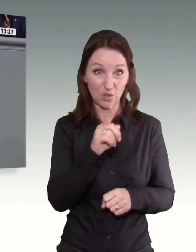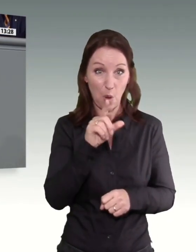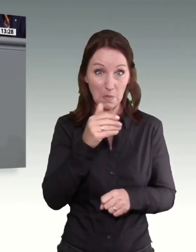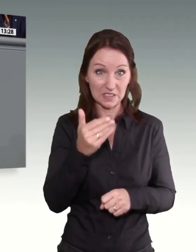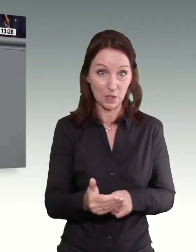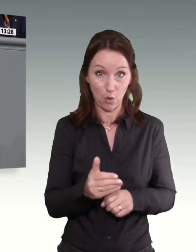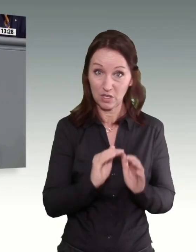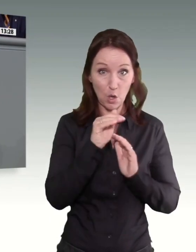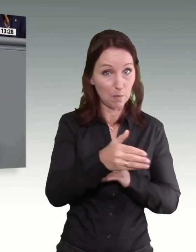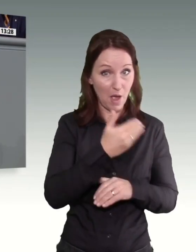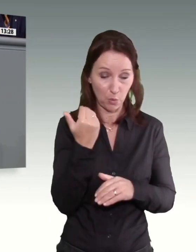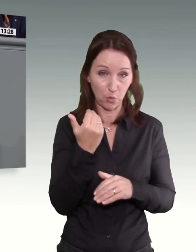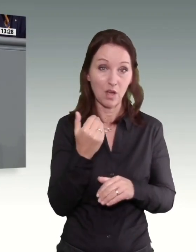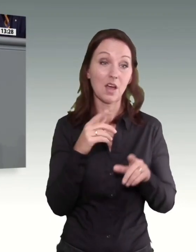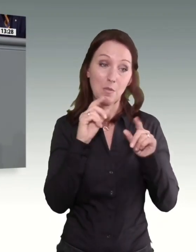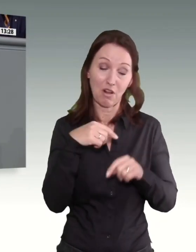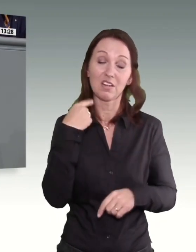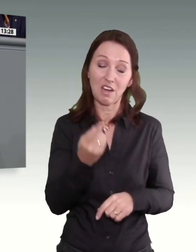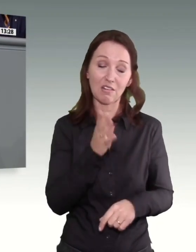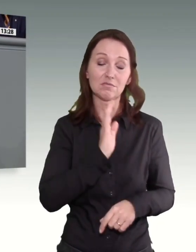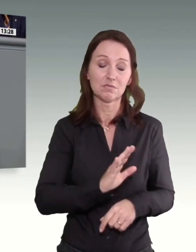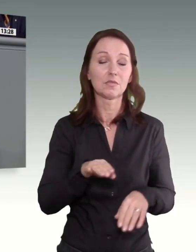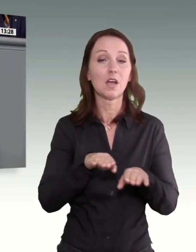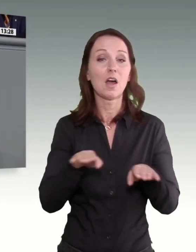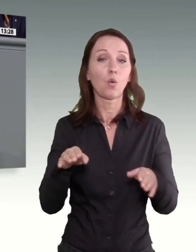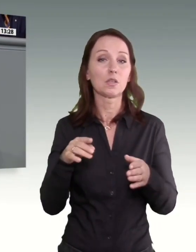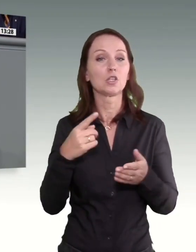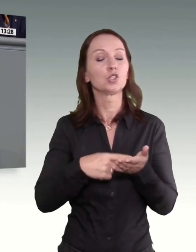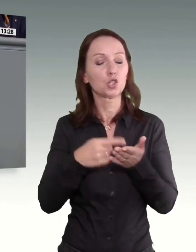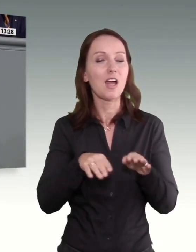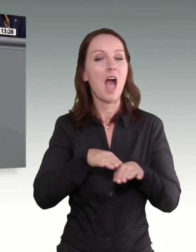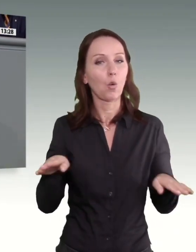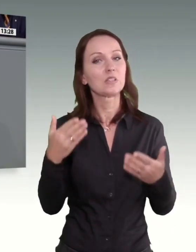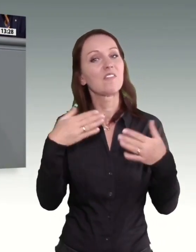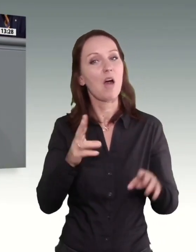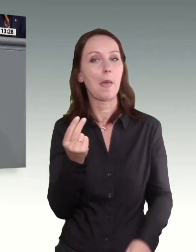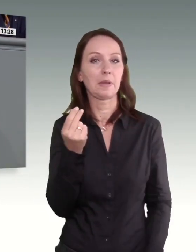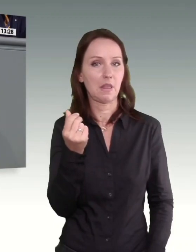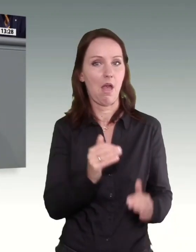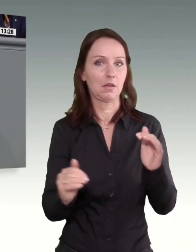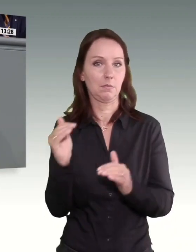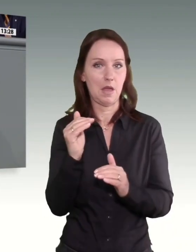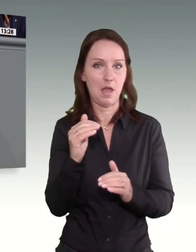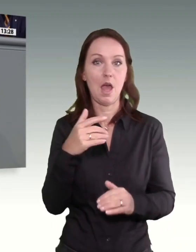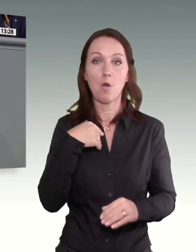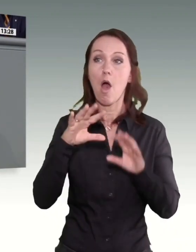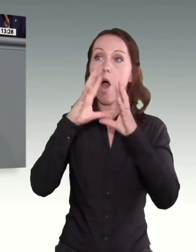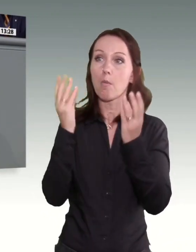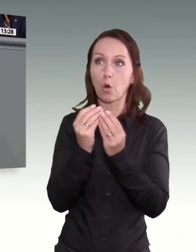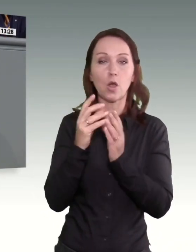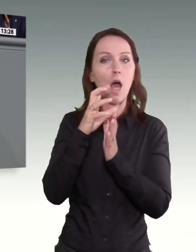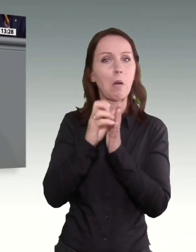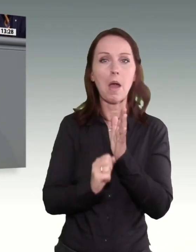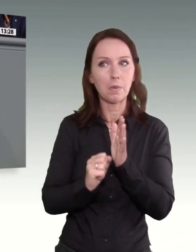wenigstens den Steuergrundfreibetrag erhöhen und damit dafür sorgen, dass Ihnen mehr Netto vom Brutto bleibt. Dafür sind wir auch zuständig.